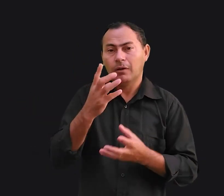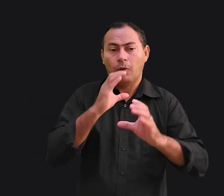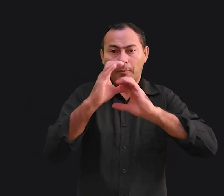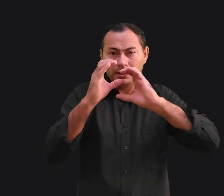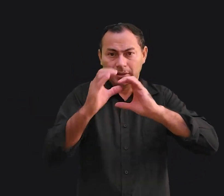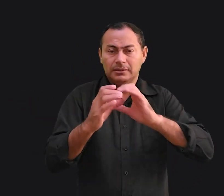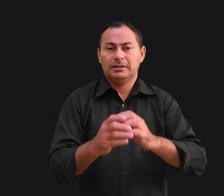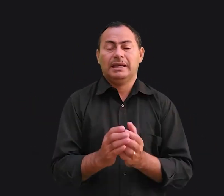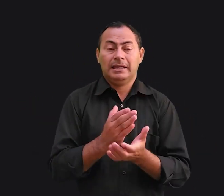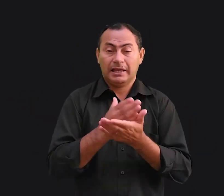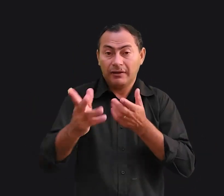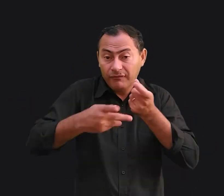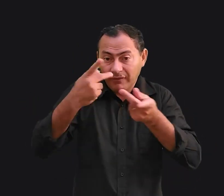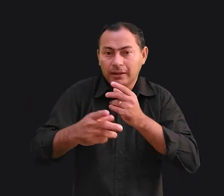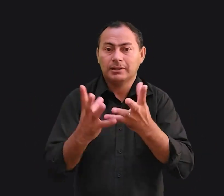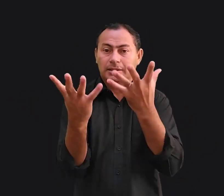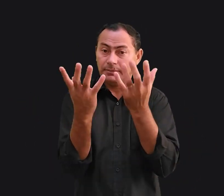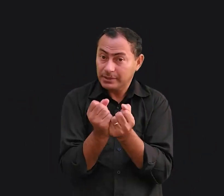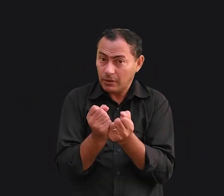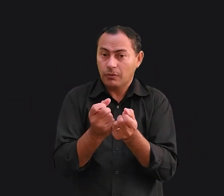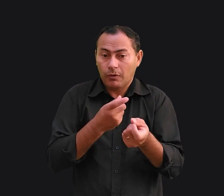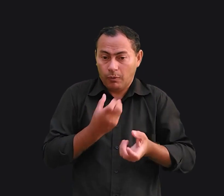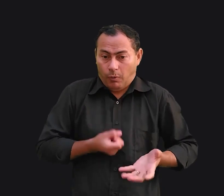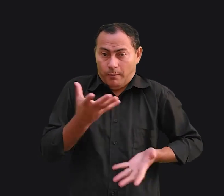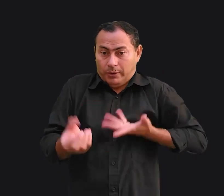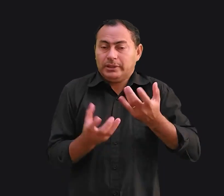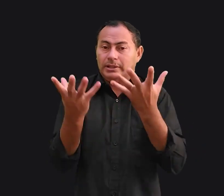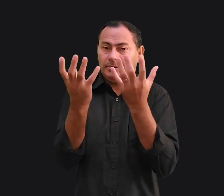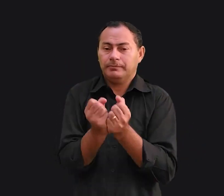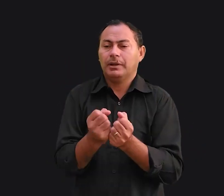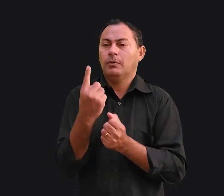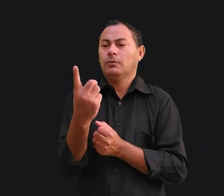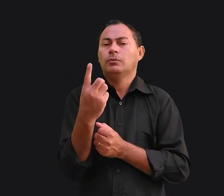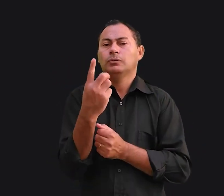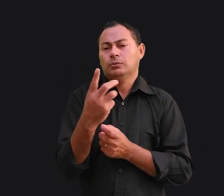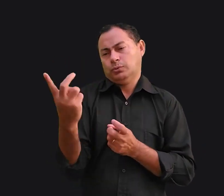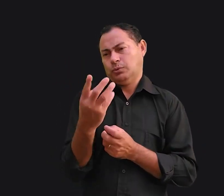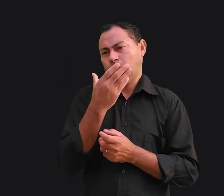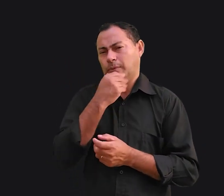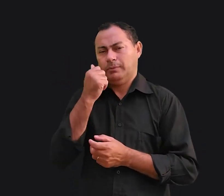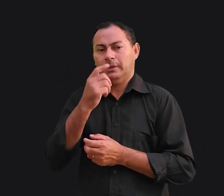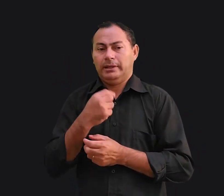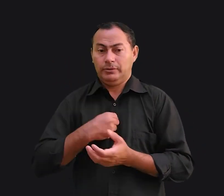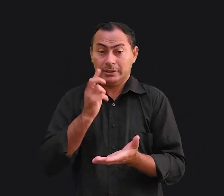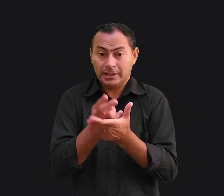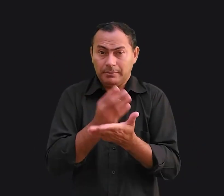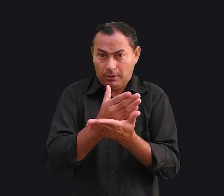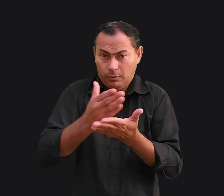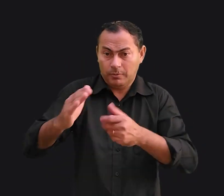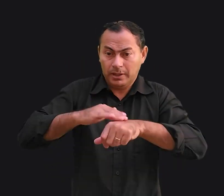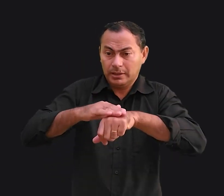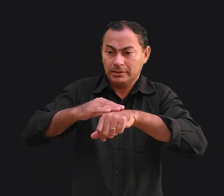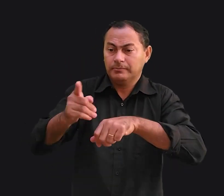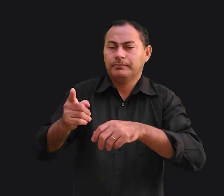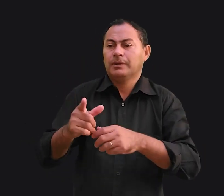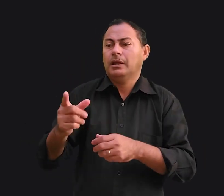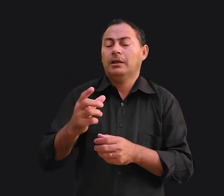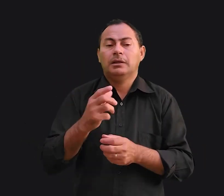Comunicação é emissão e recepção. Um dos parceiros pensa, sou sempre eu quem começa a conversa. Ela só